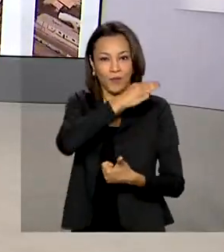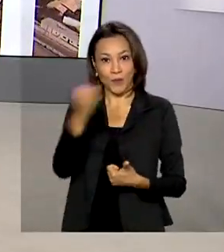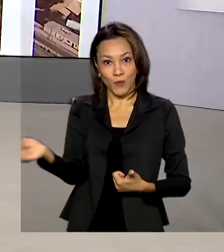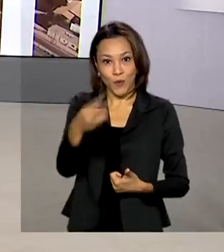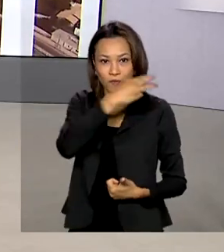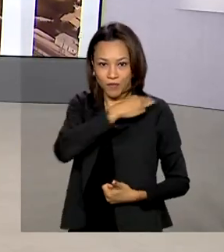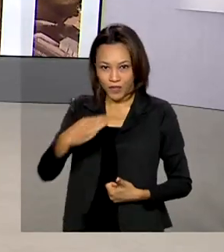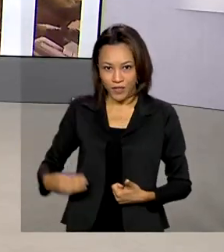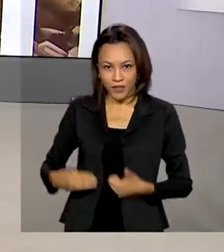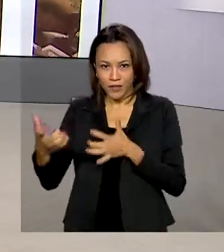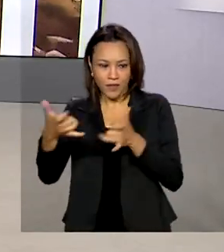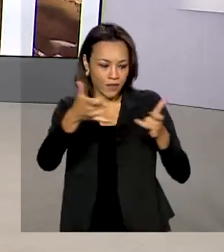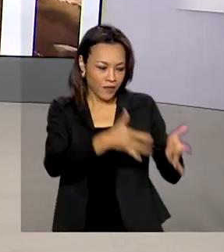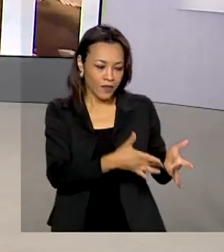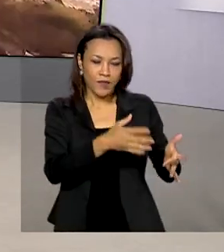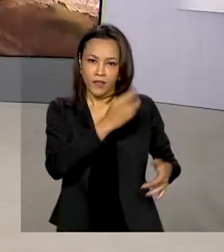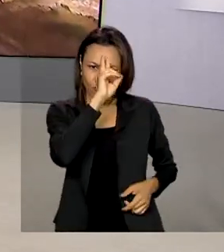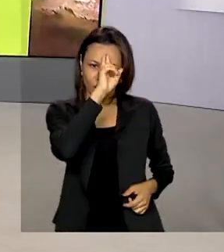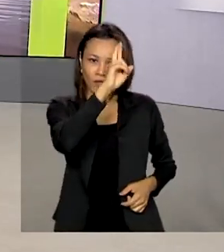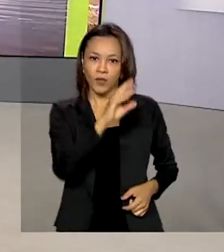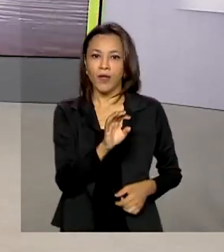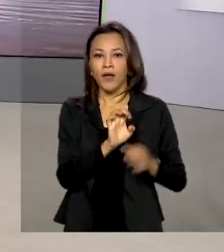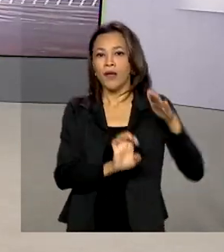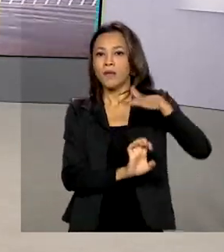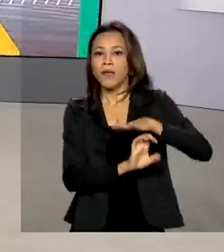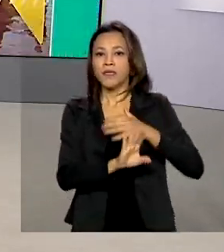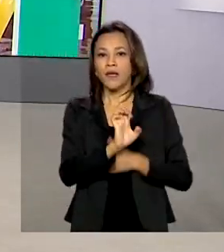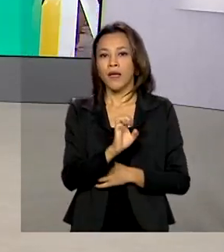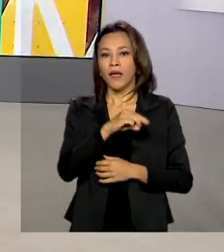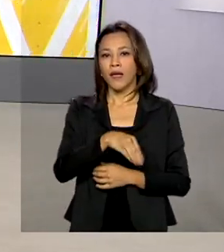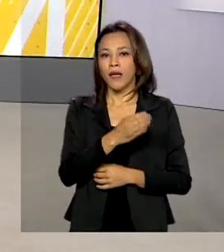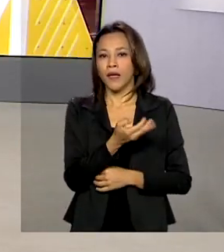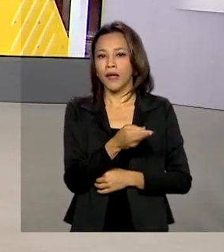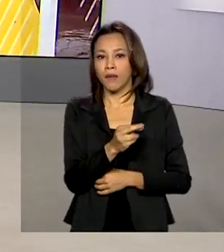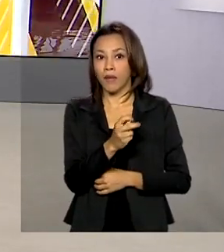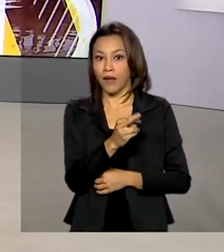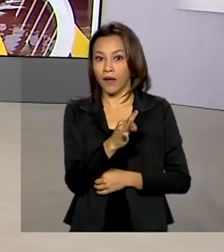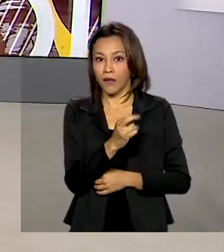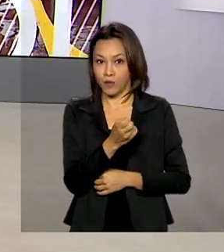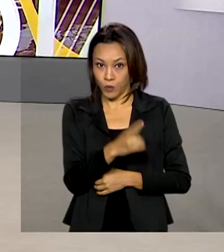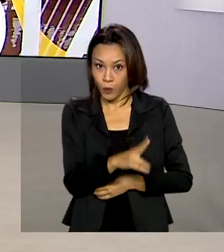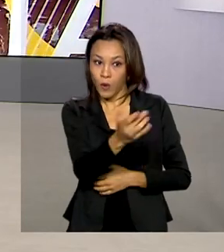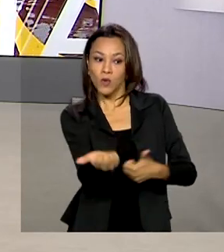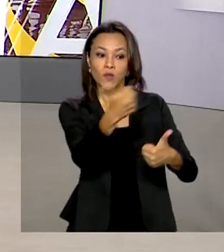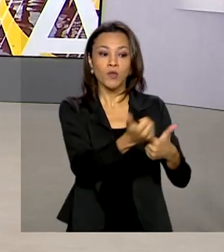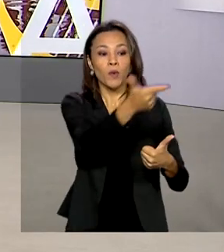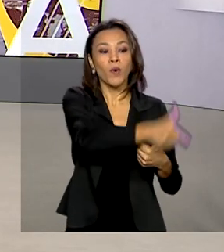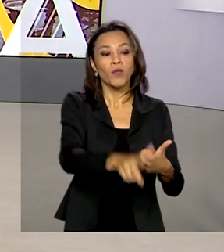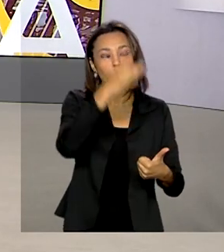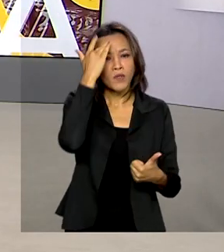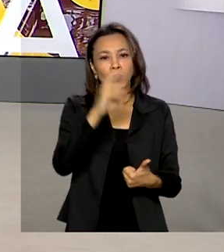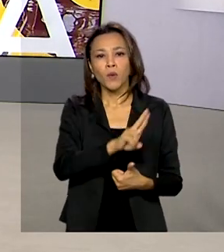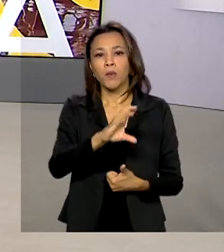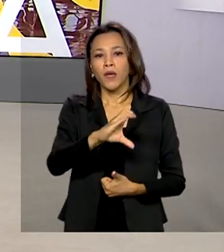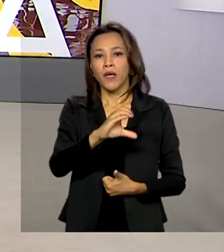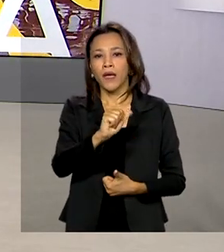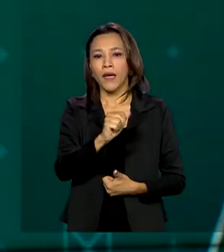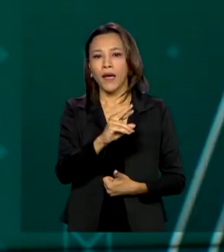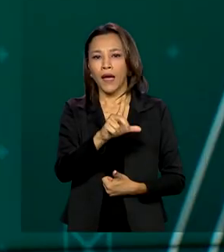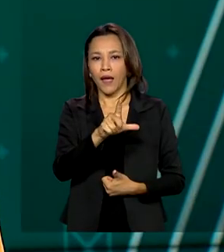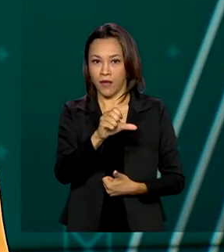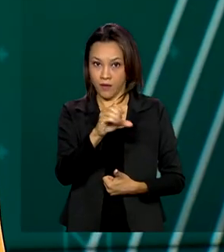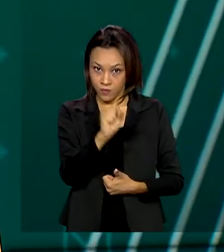deixa o comando da Embratur. O cargo de diretor-presidente passa a ser ocupado por Carlos Alberto Gomes de Brito.